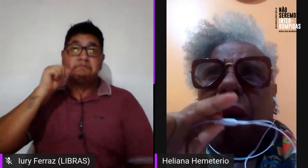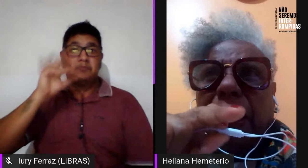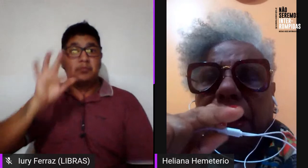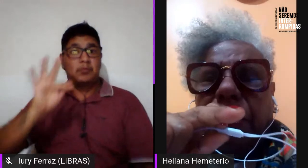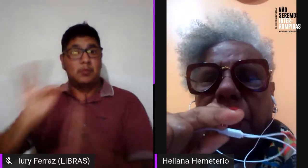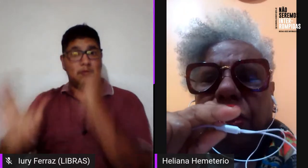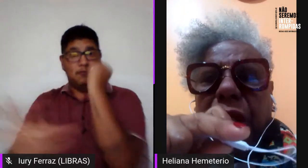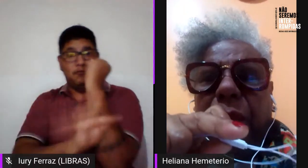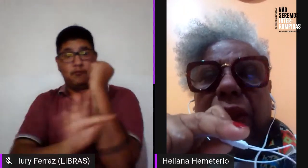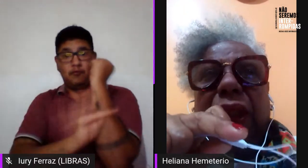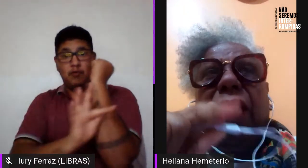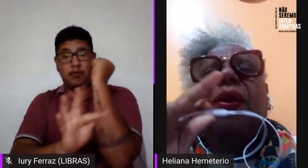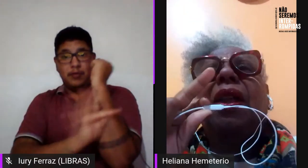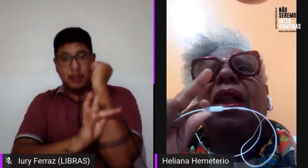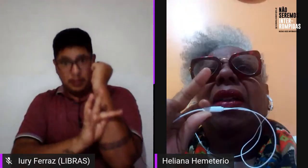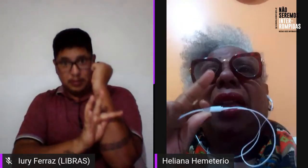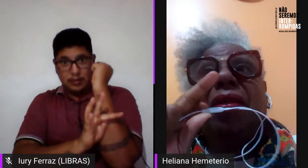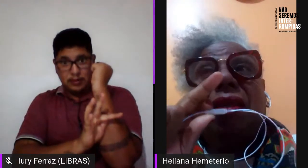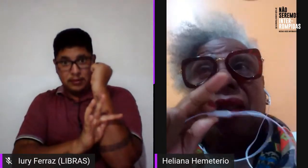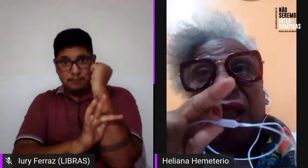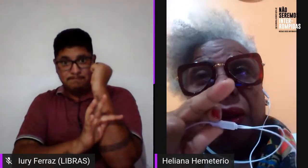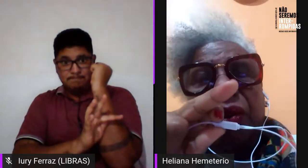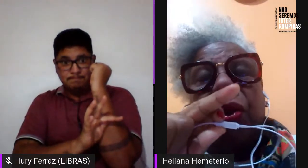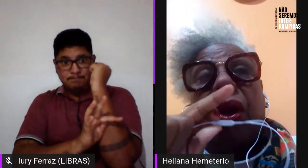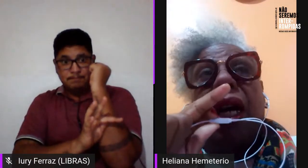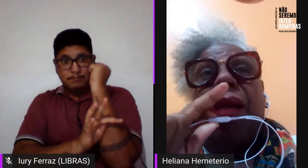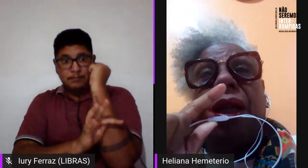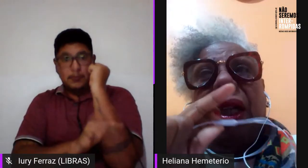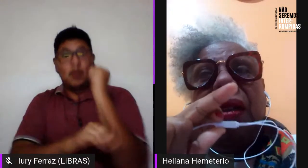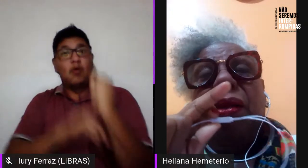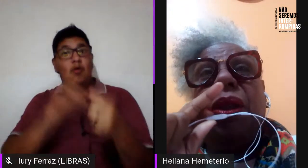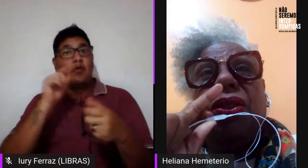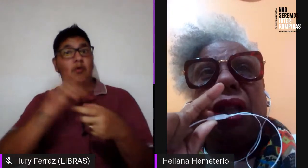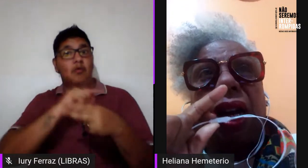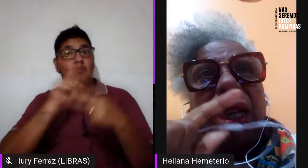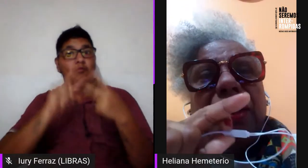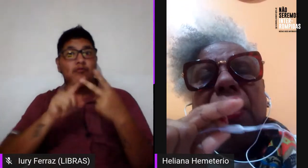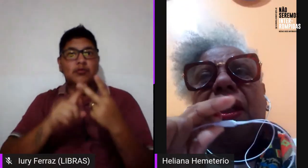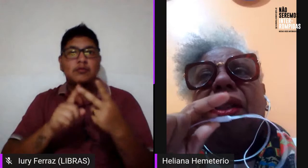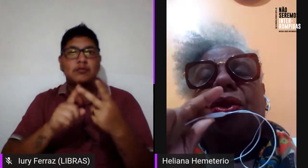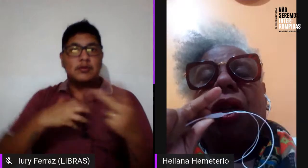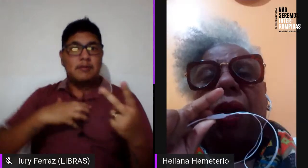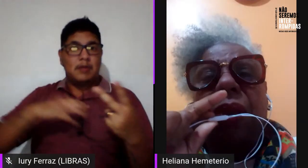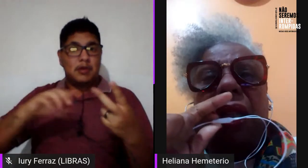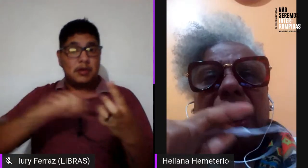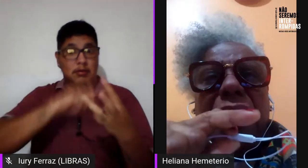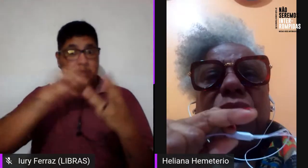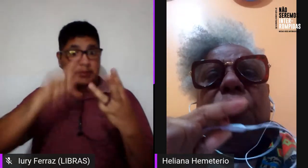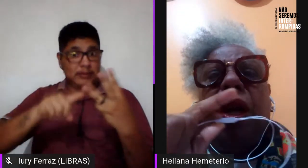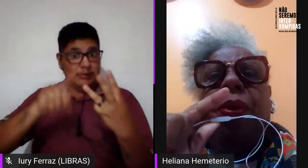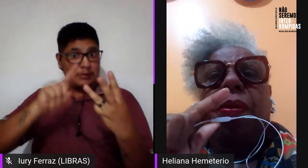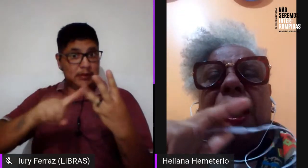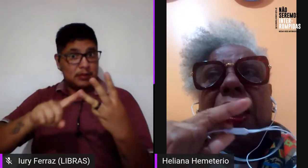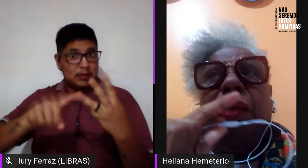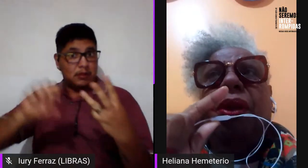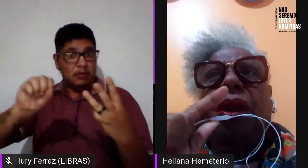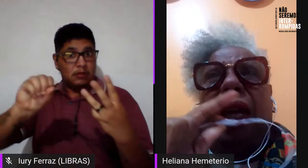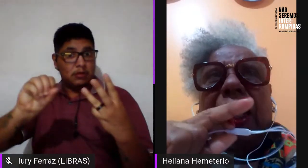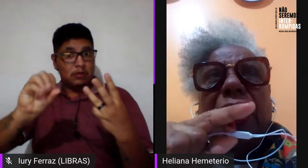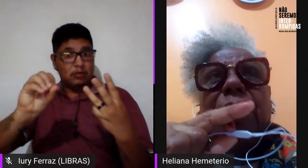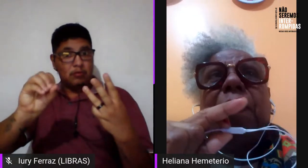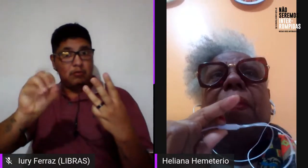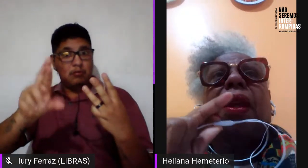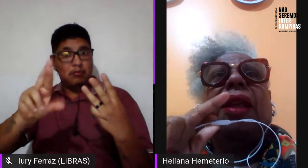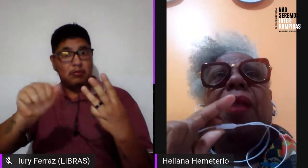na Bahia com o Jânio Pantel, terceiro, Soraya Menezes em Minas Gerais, Soraya Menezes foi a primeira